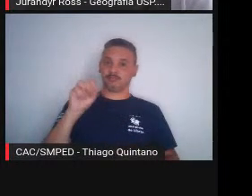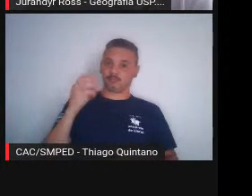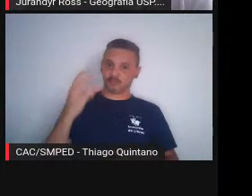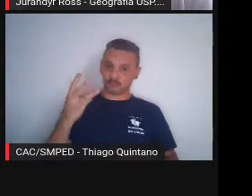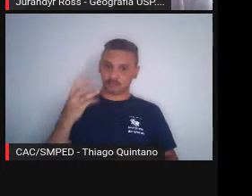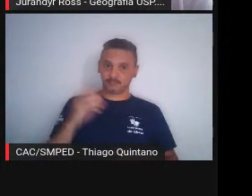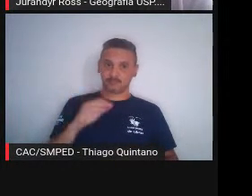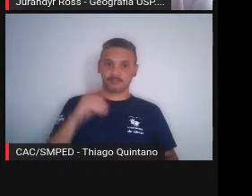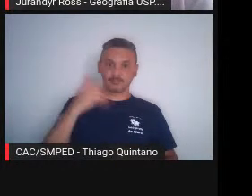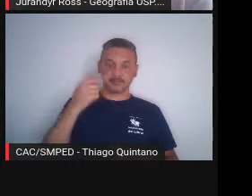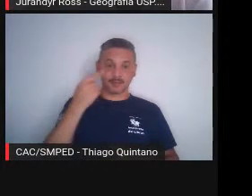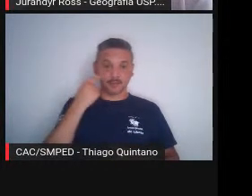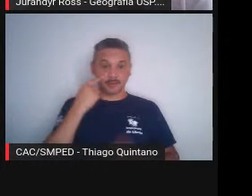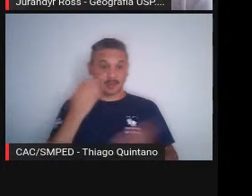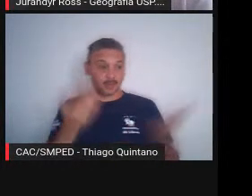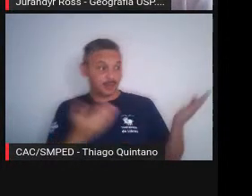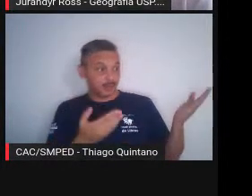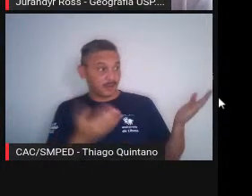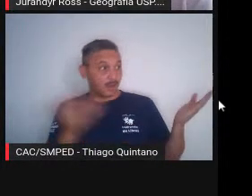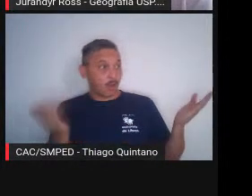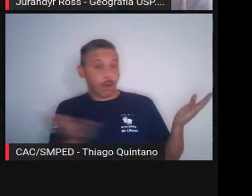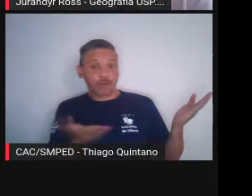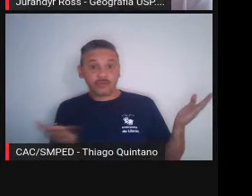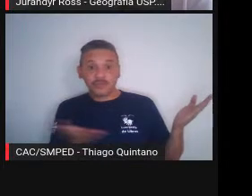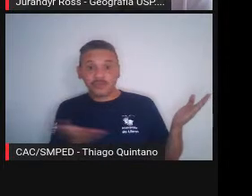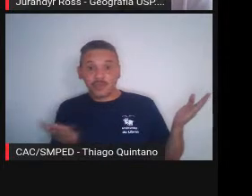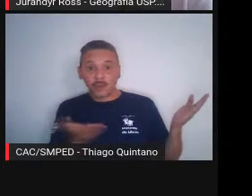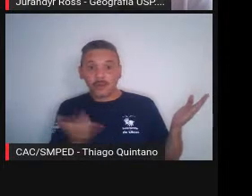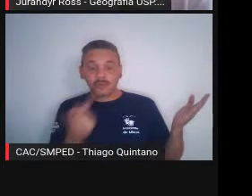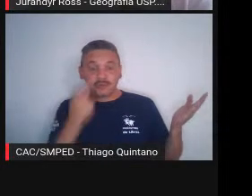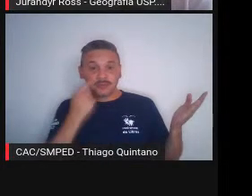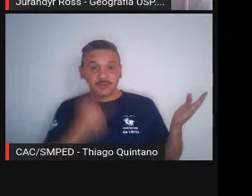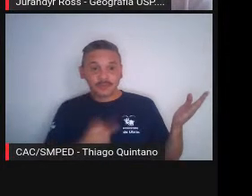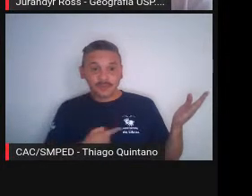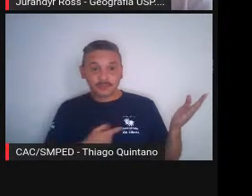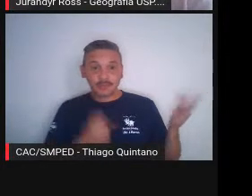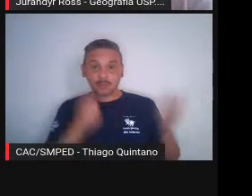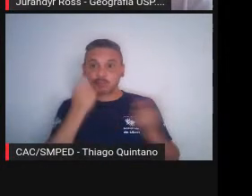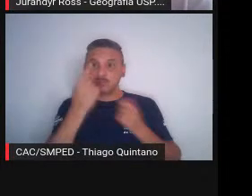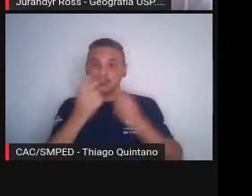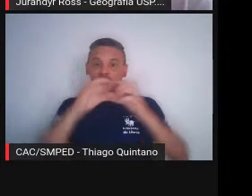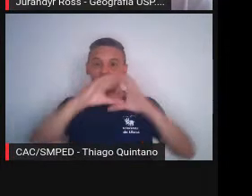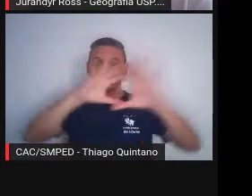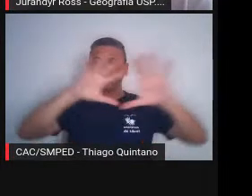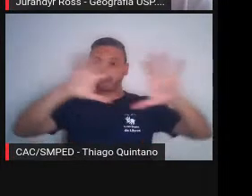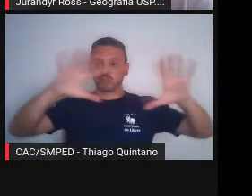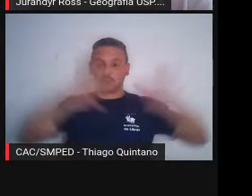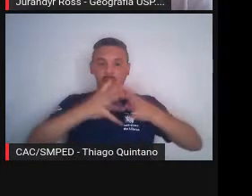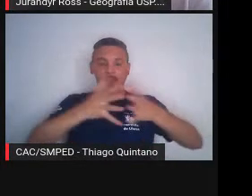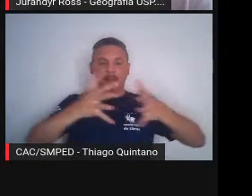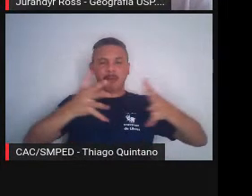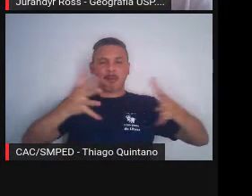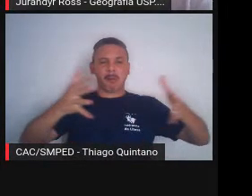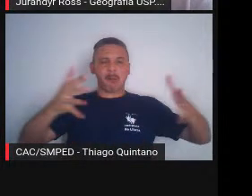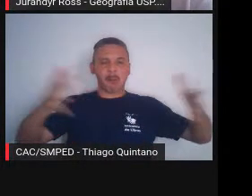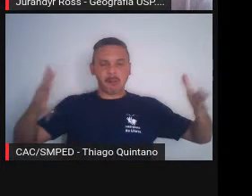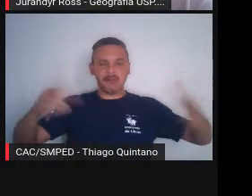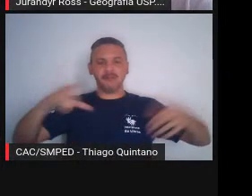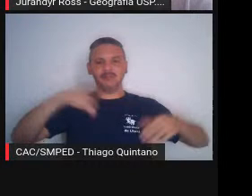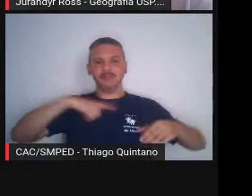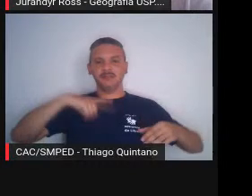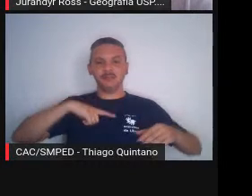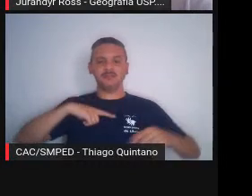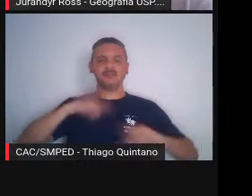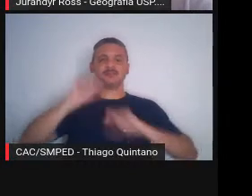e quando olhamos hoje, a cidade está toda pipocada, ela é maior do que ela é isto hoje, ela está toda